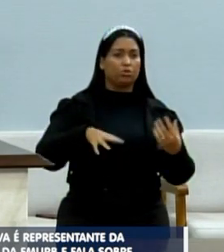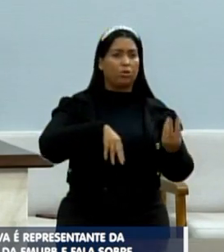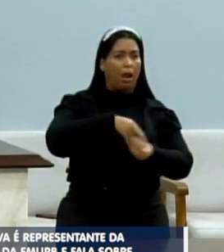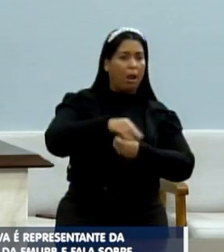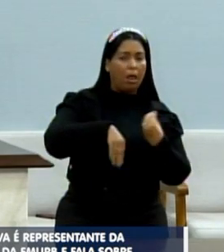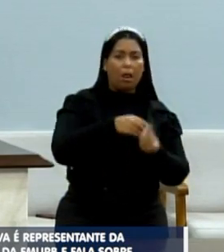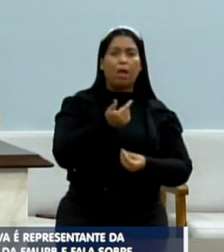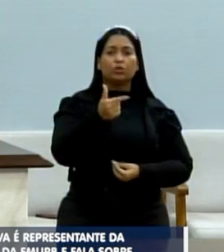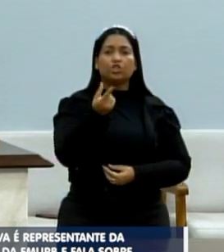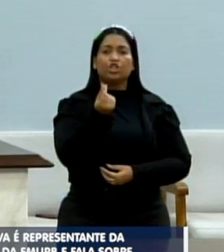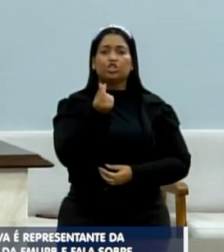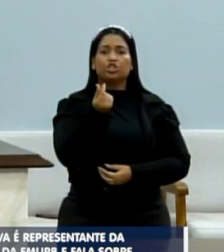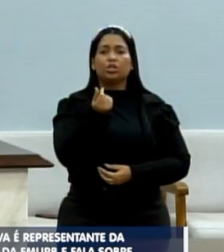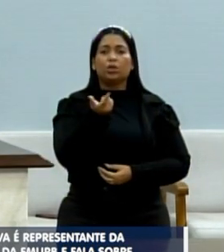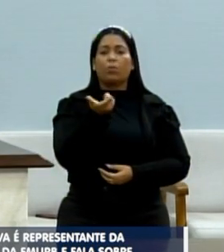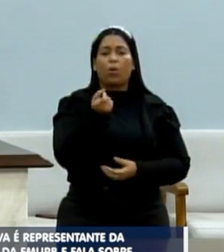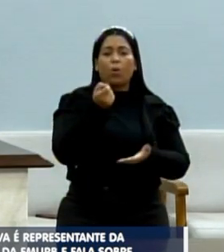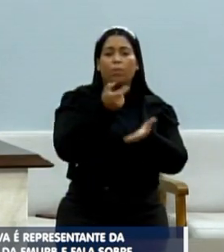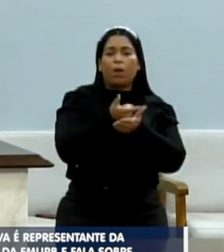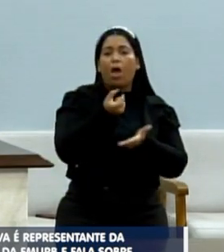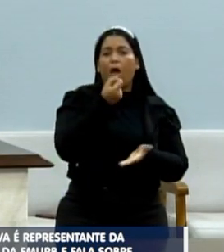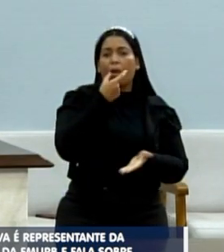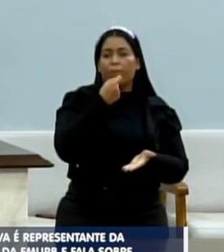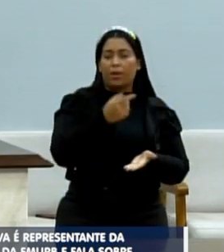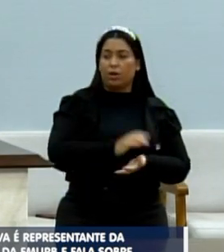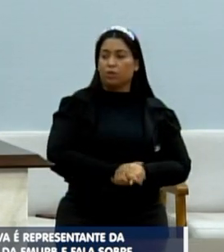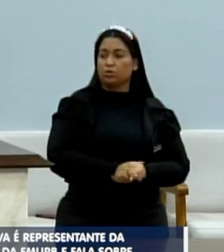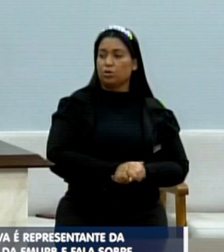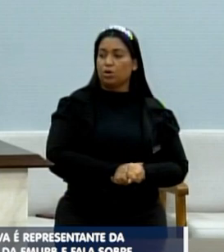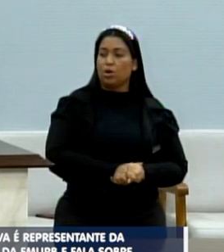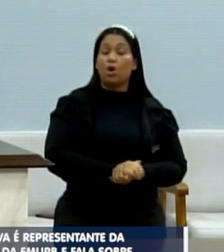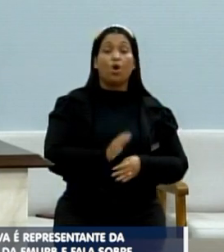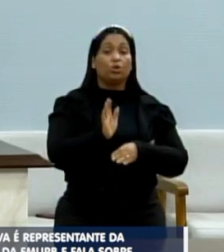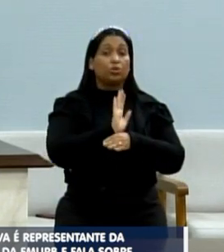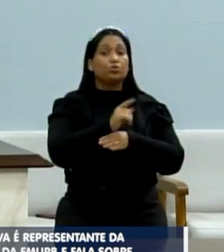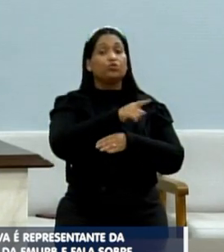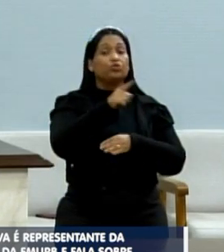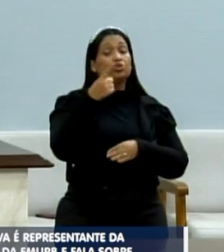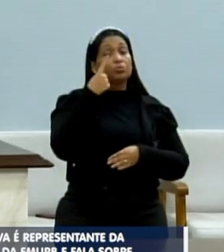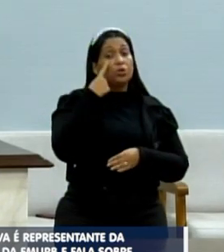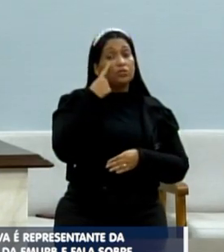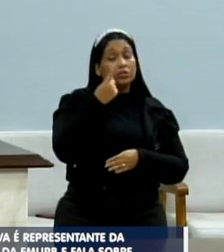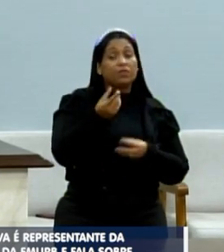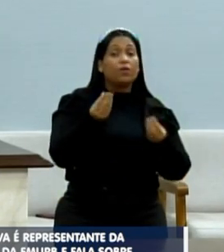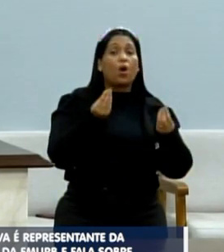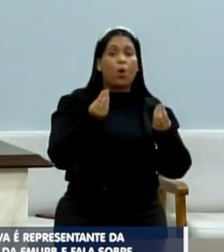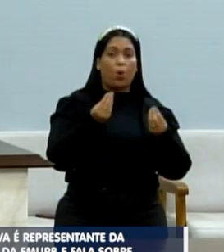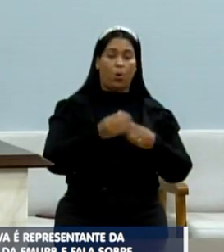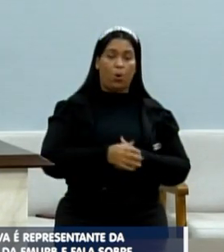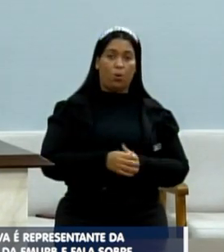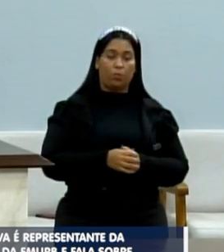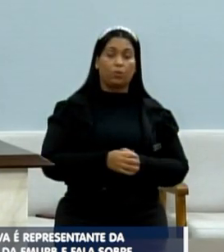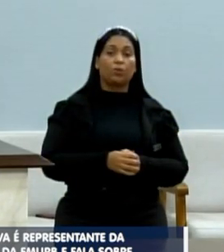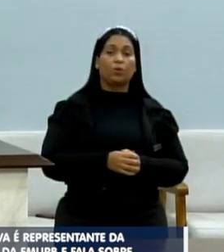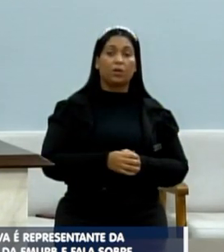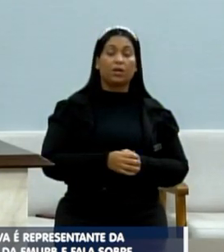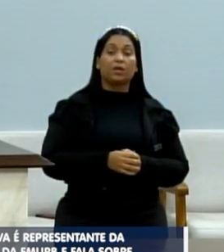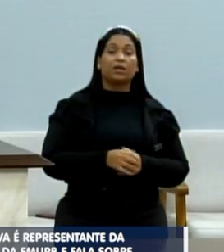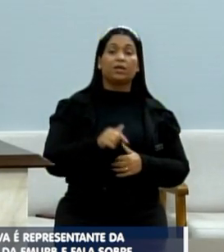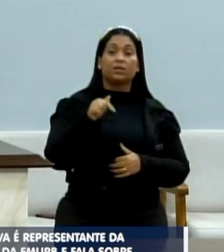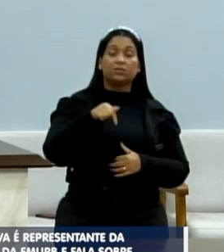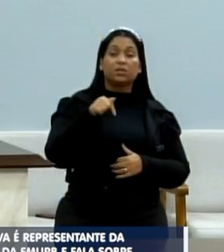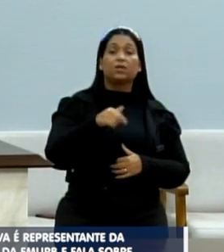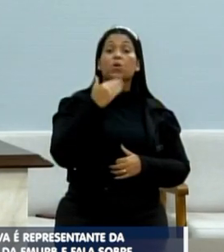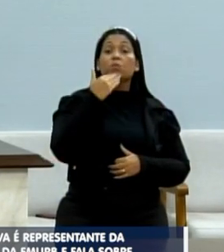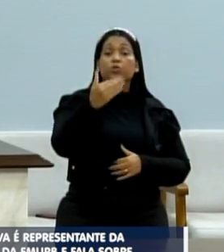dinheiro para comprar o medicamento. Então, eu trouxe um vídeo aí para o senhor estar vendo a nossa situação, que isso aqui é